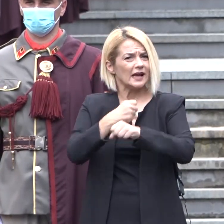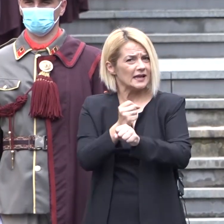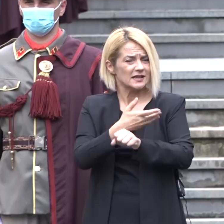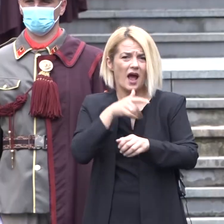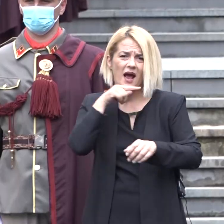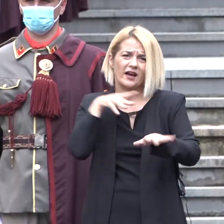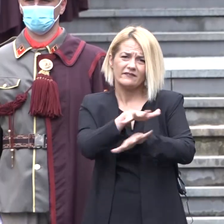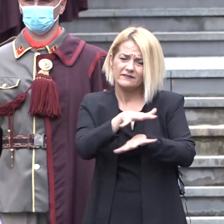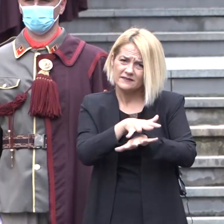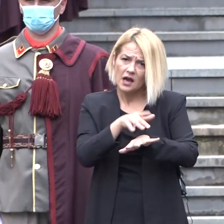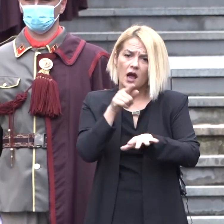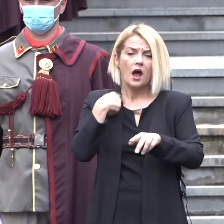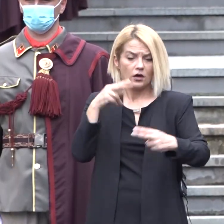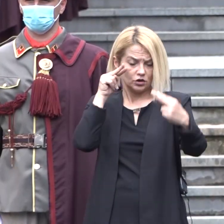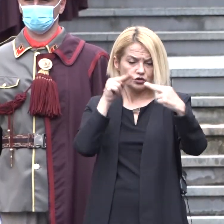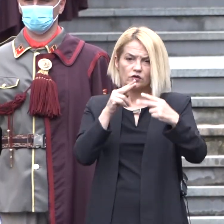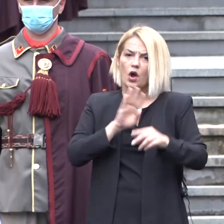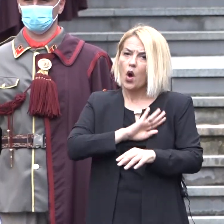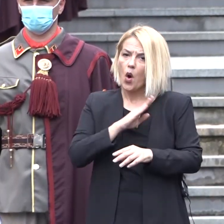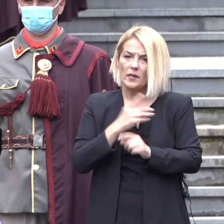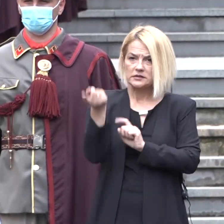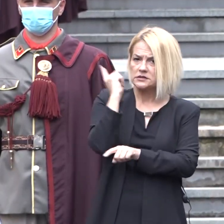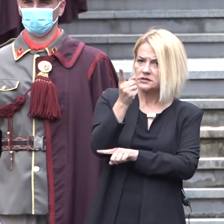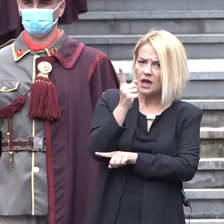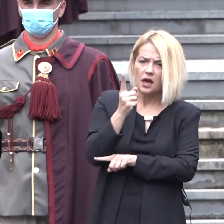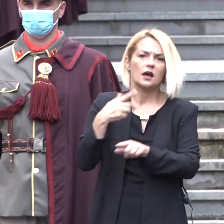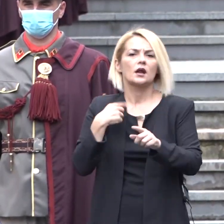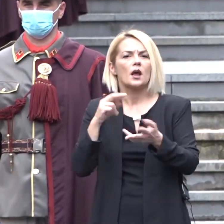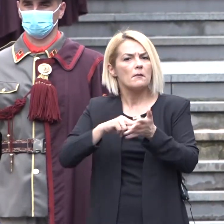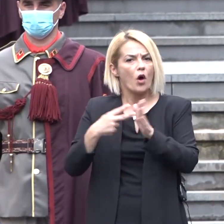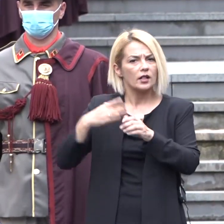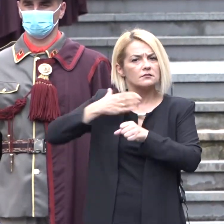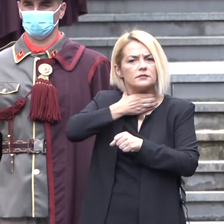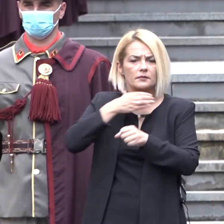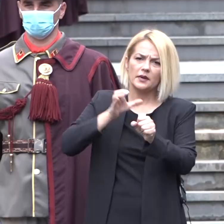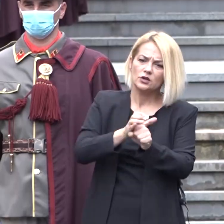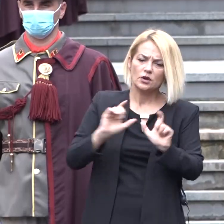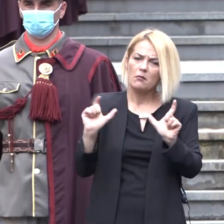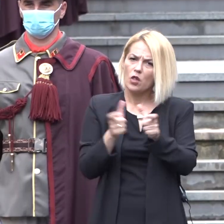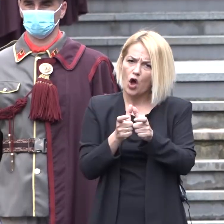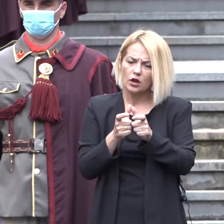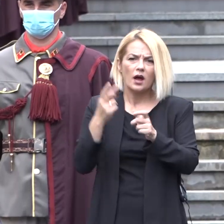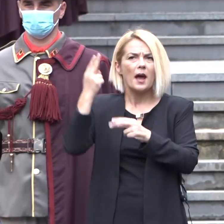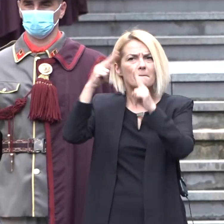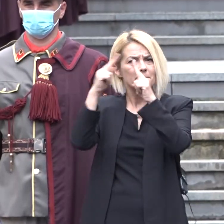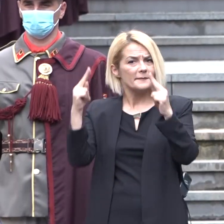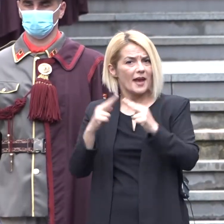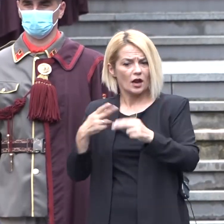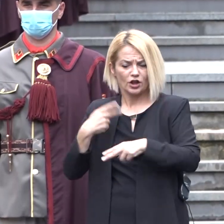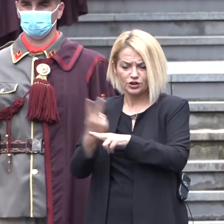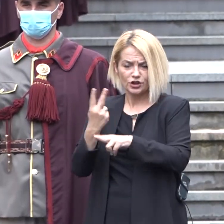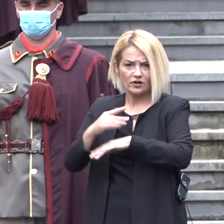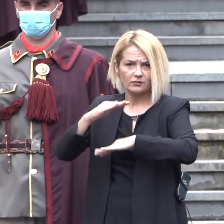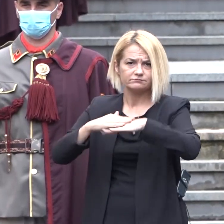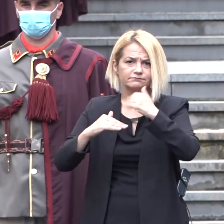како држава се соочивме со сериозни безбедностни закани и со политички притисоци и блокади за меѓународното етаблирање на